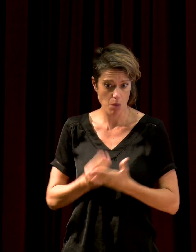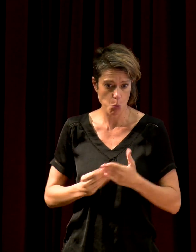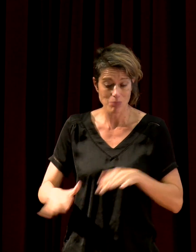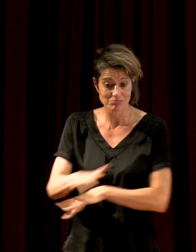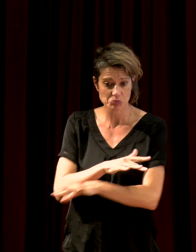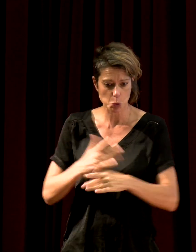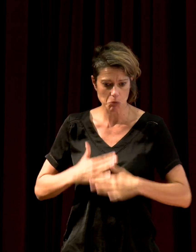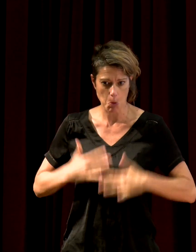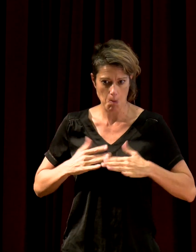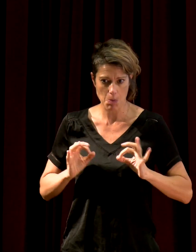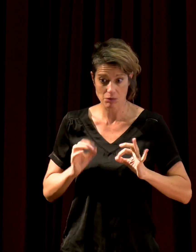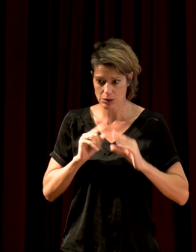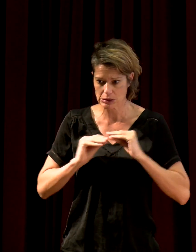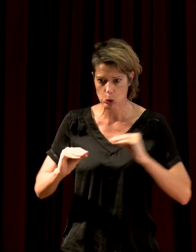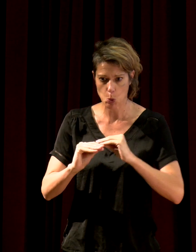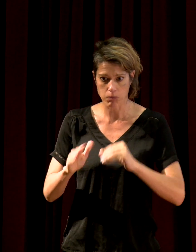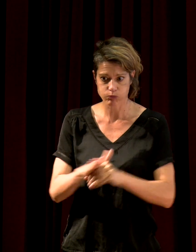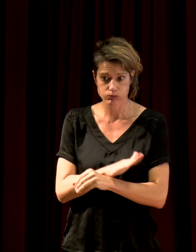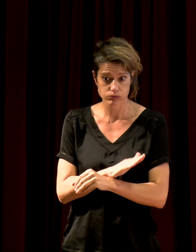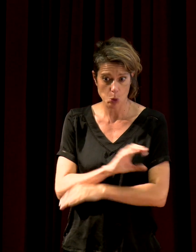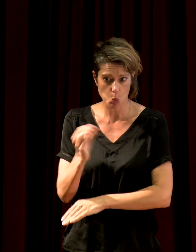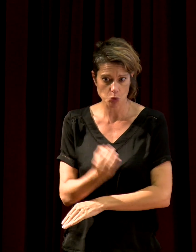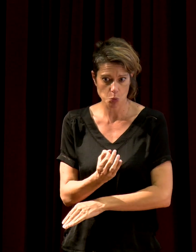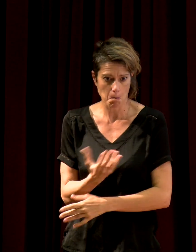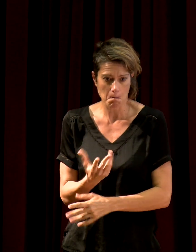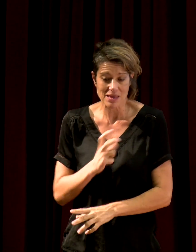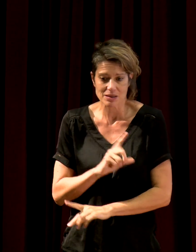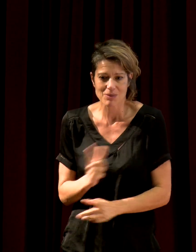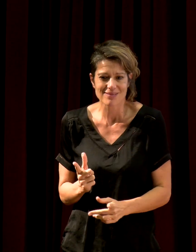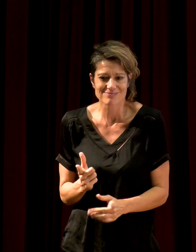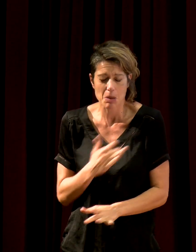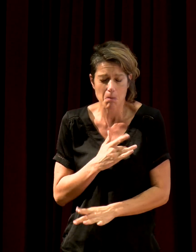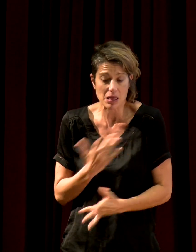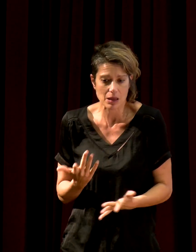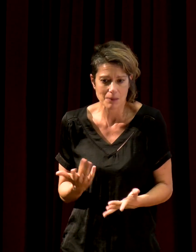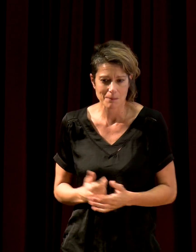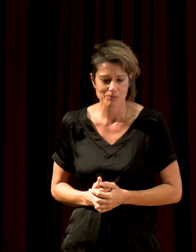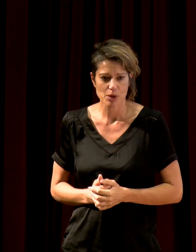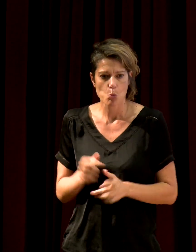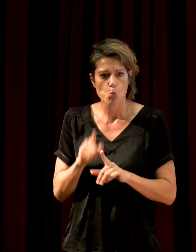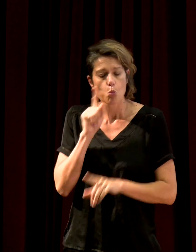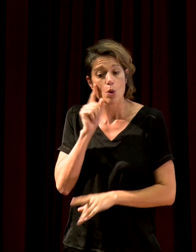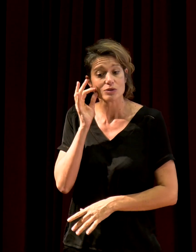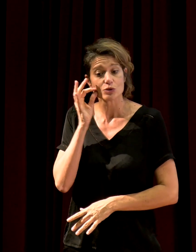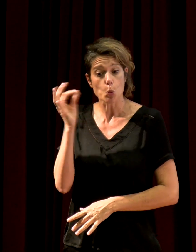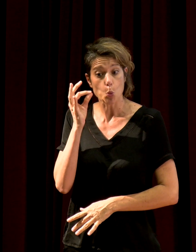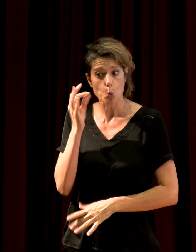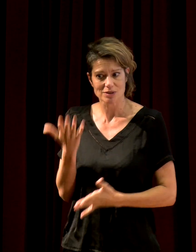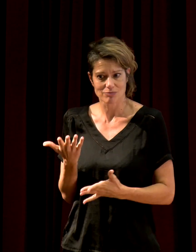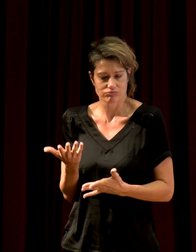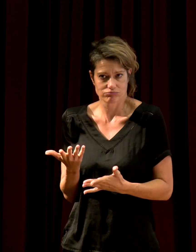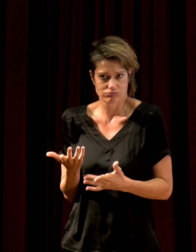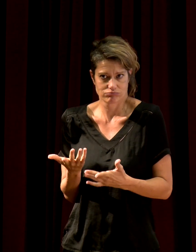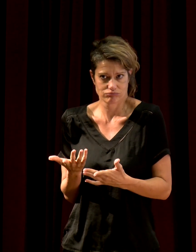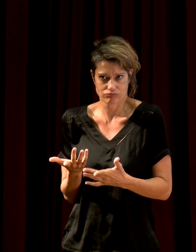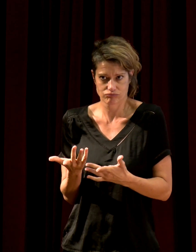silence dit absolu qui n'existe pas, qui n'a pas d'intérêt finalement. Parce que le son, c'est la manifestation de la vie. Dès